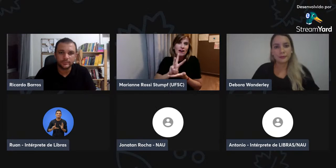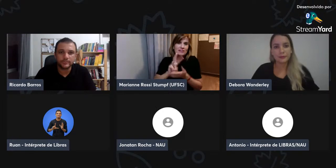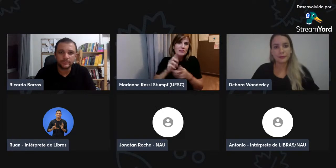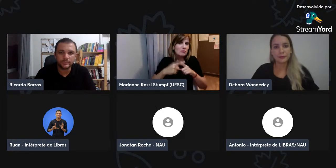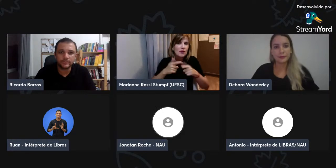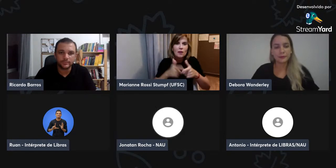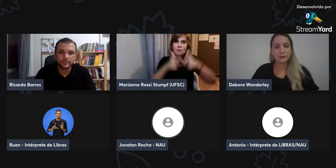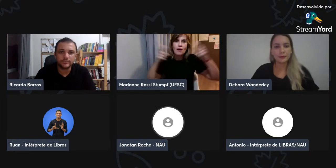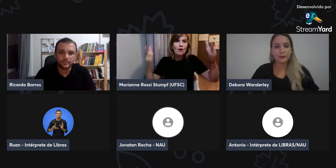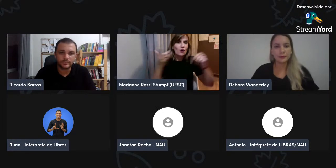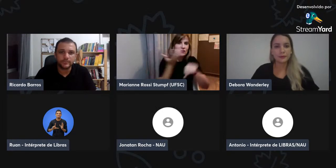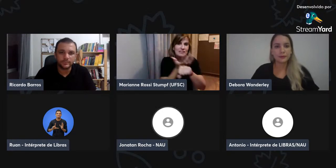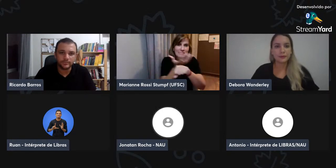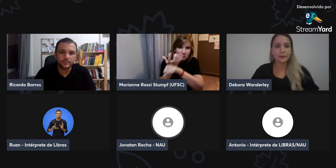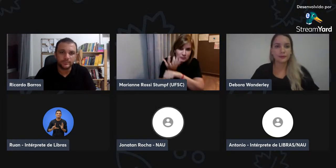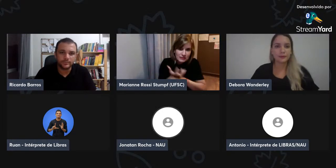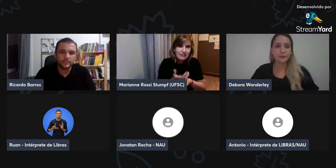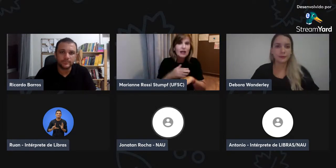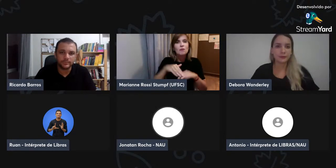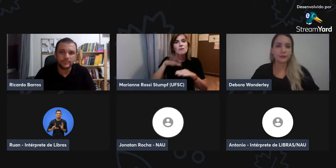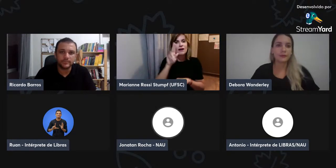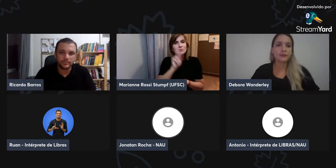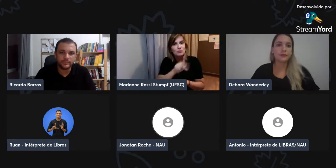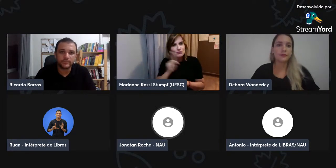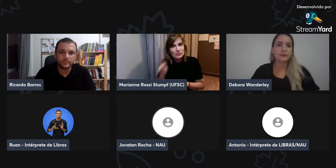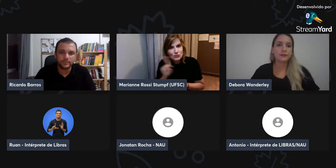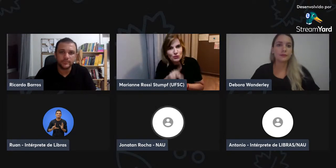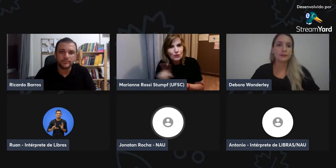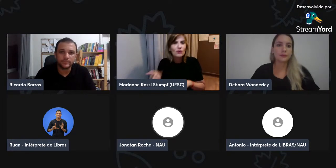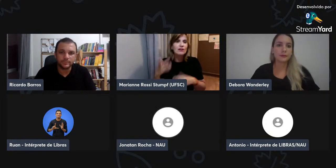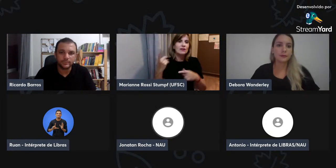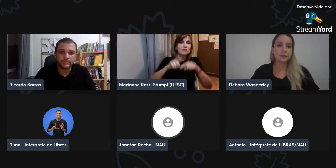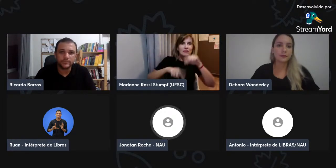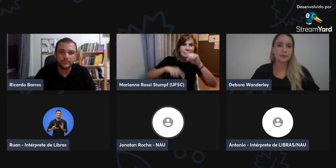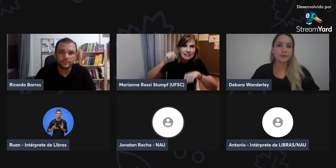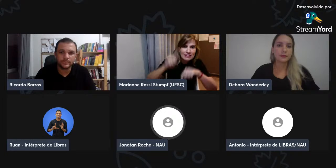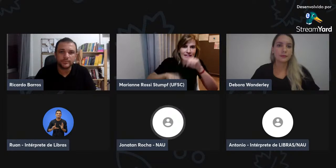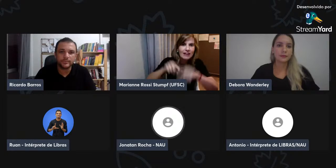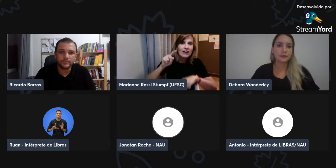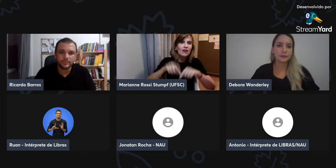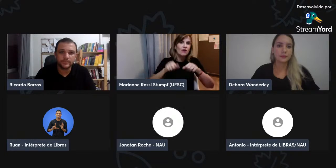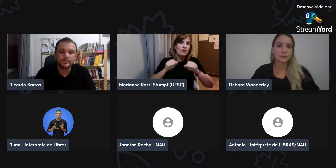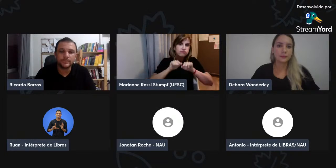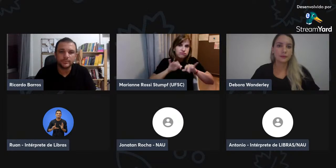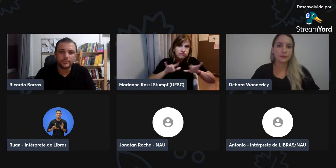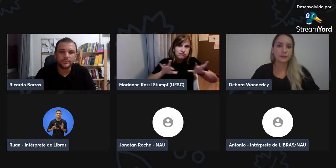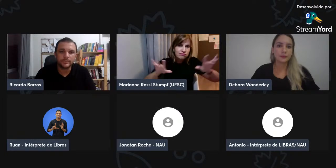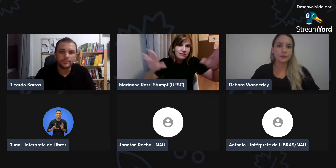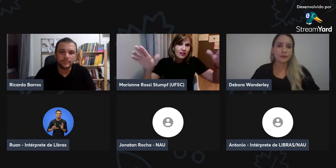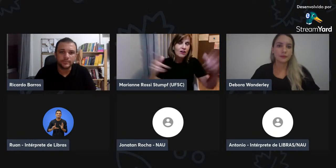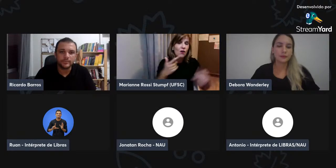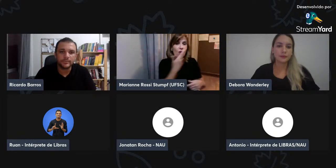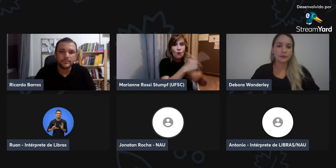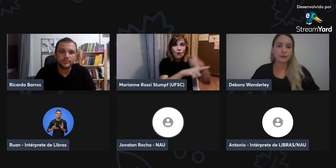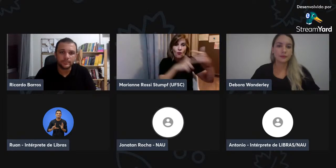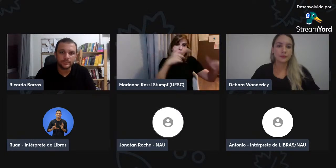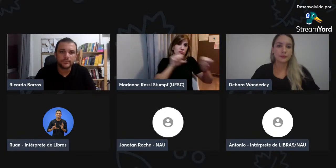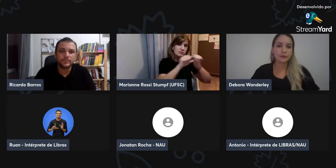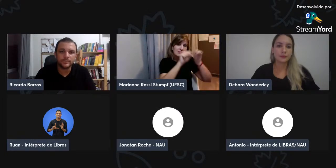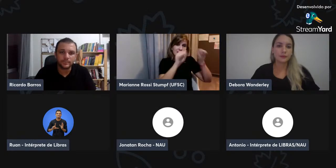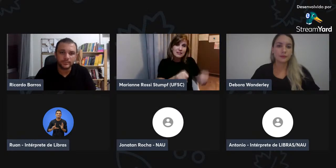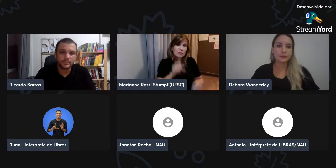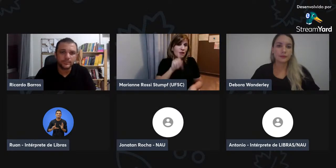vai ser escolhido a divulgação da escrita de sinais, do SingleWrite, é,